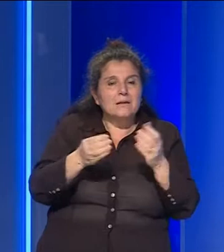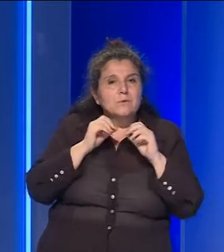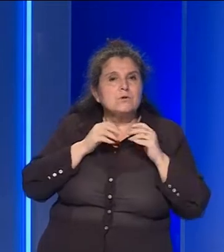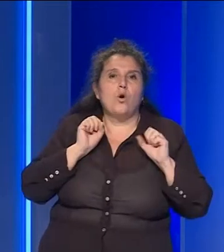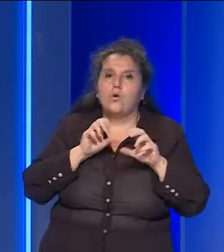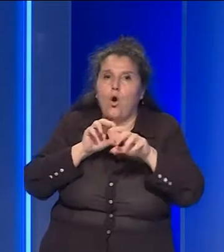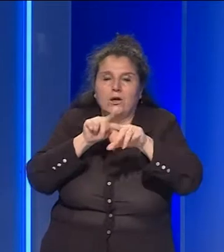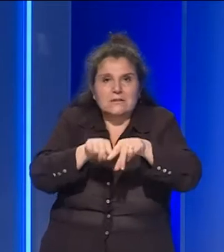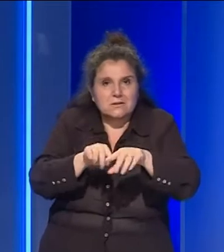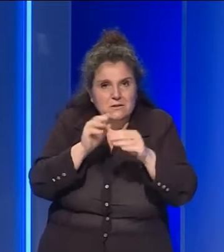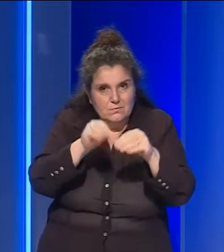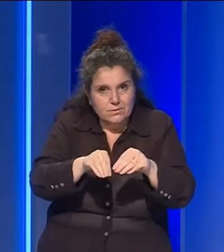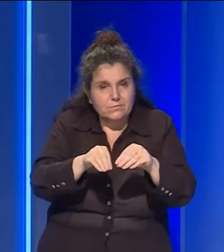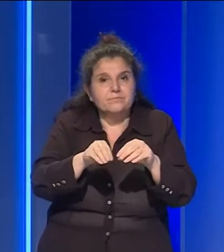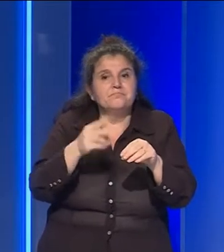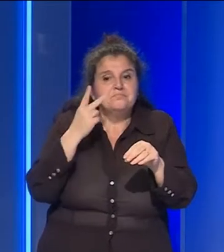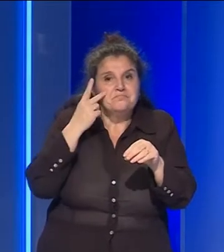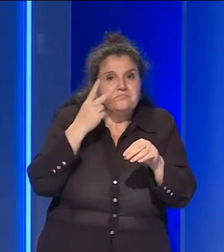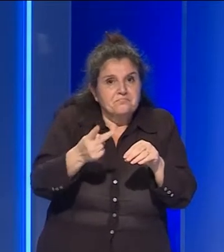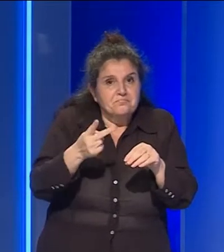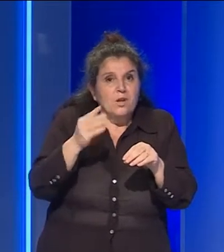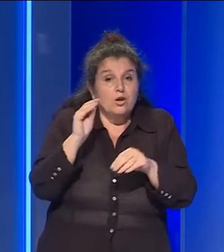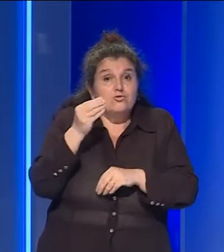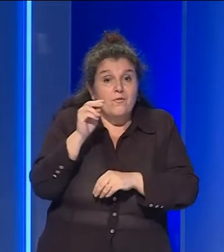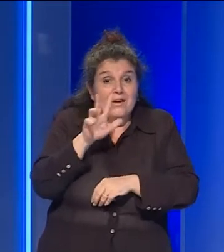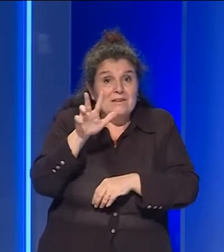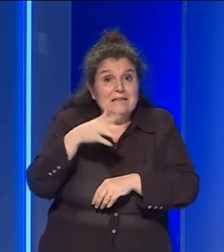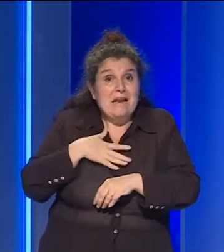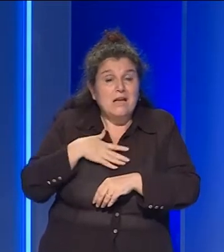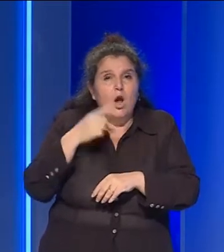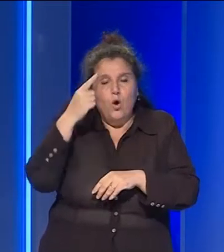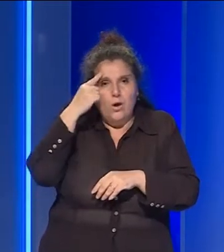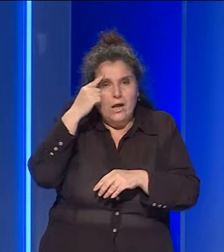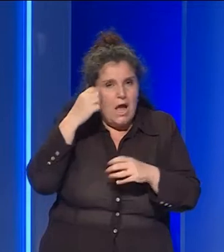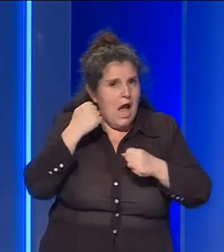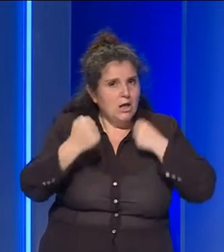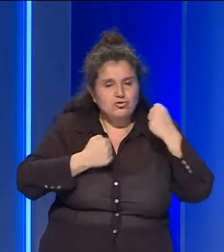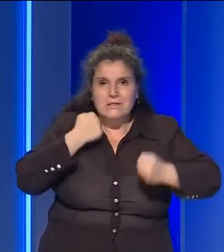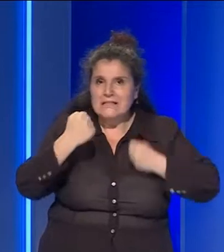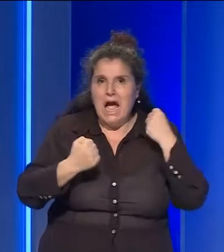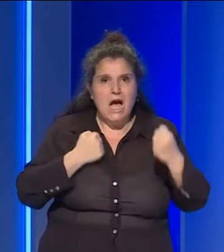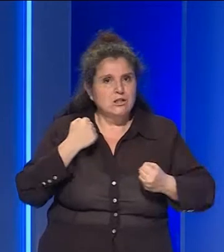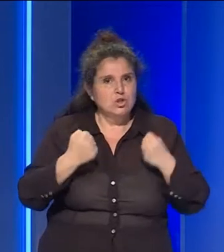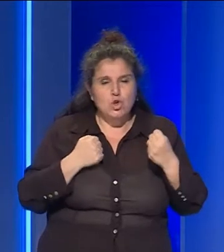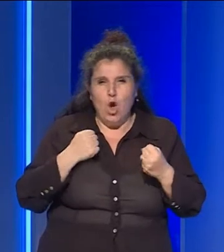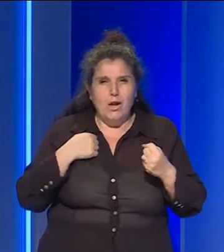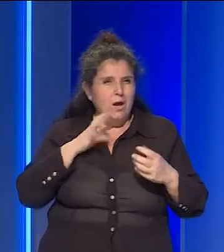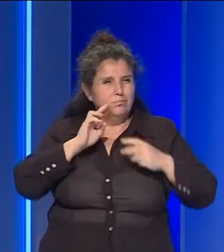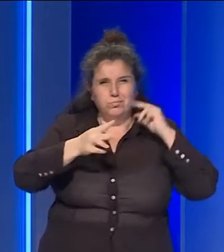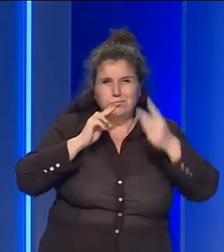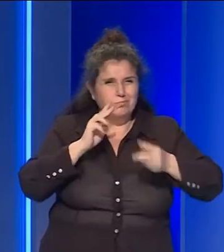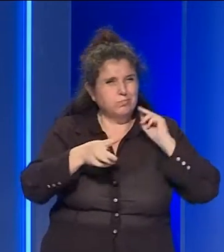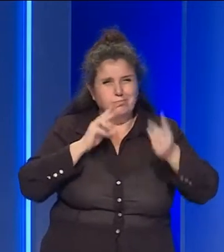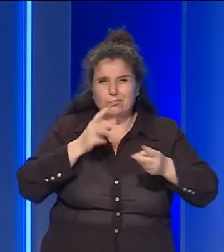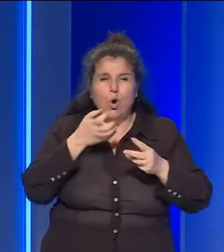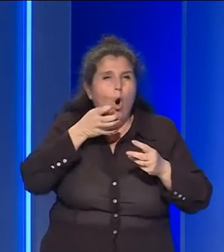accorsi all'interno. Il 23enne, ancora in forte stato di agitazione, inveiva contro la madre con minacce